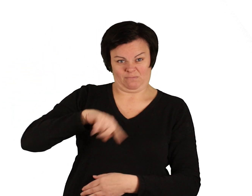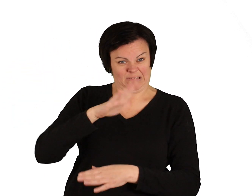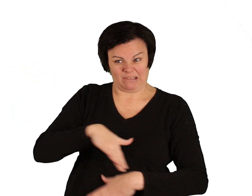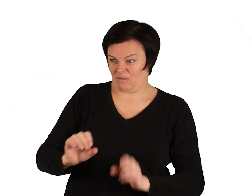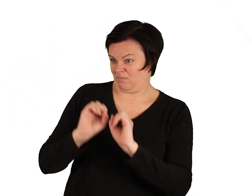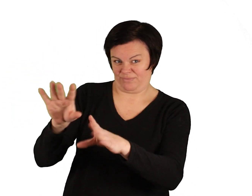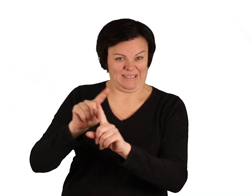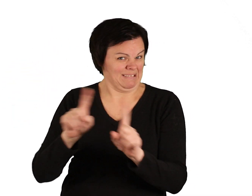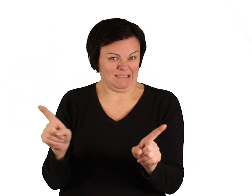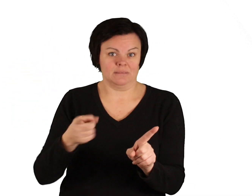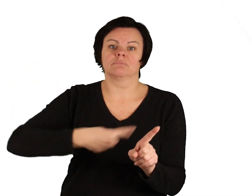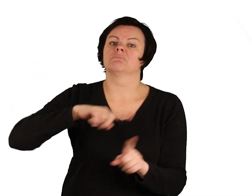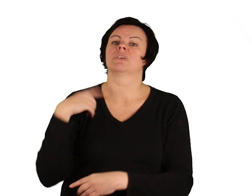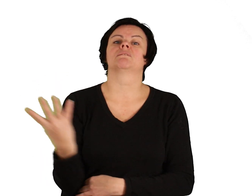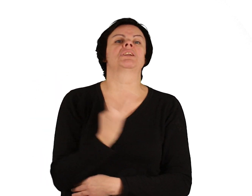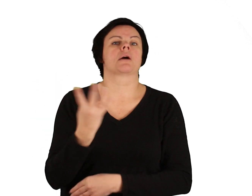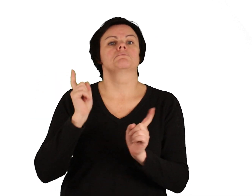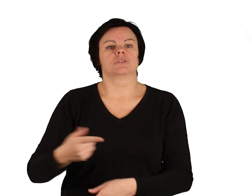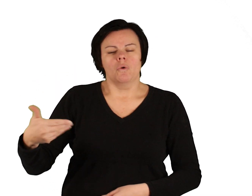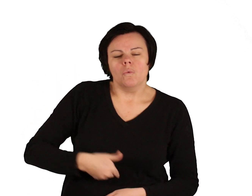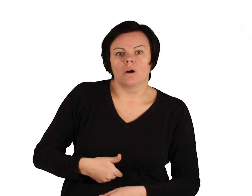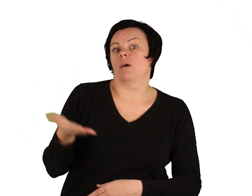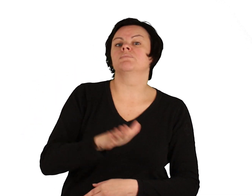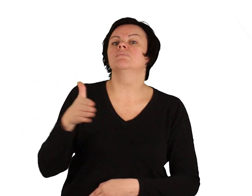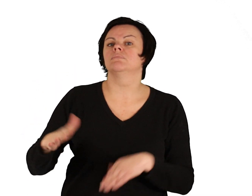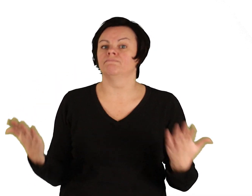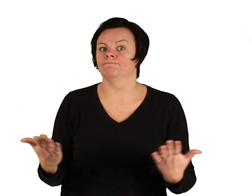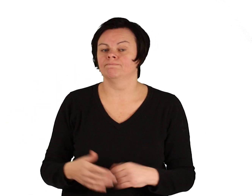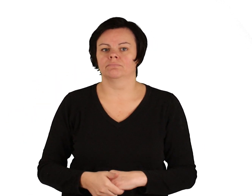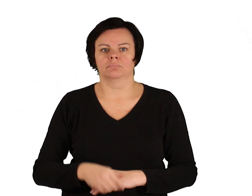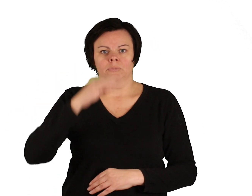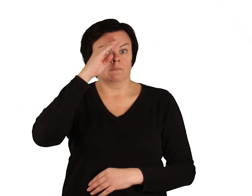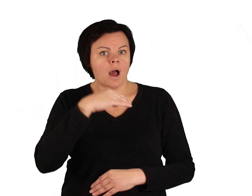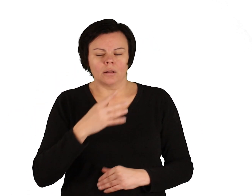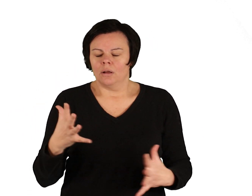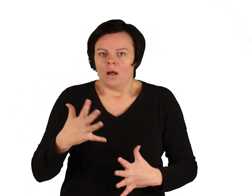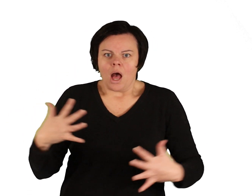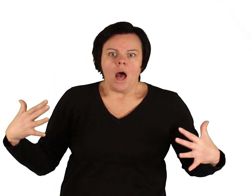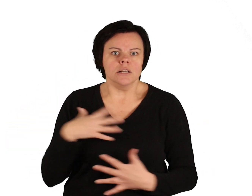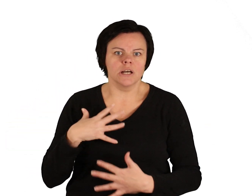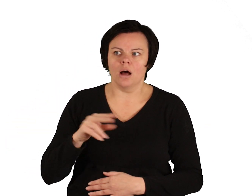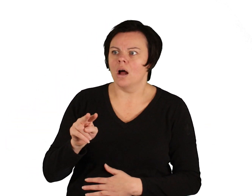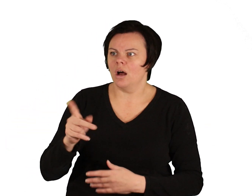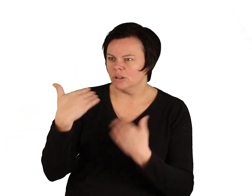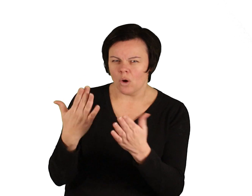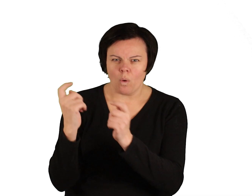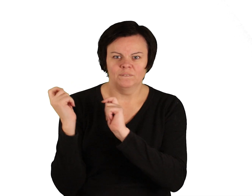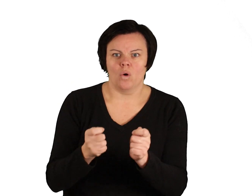wegbringen, müssen wir alle vier verhungern. Der Vater reagierte furchtbar erschrocken auf diesen